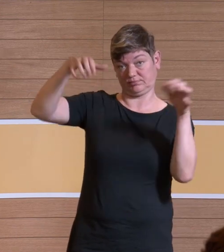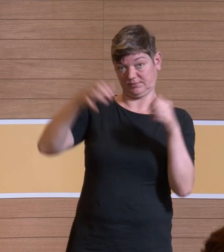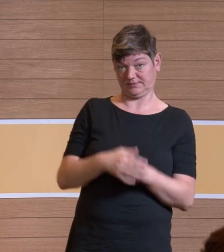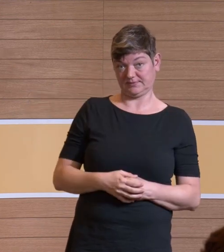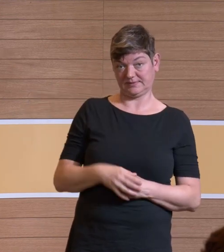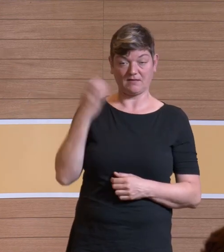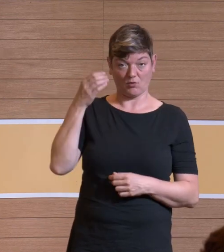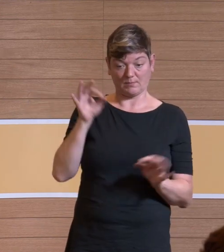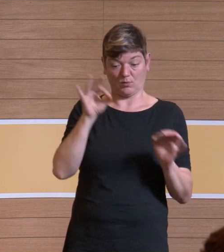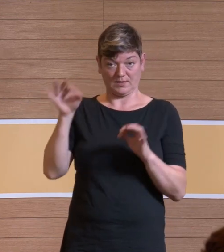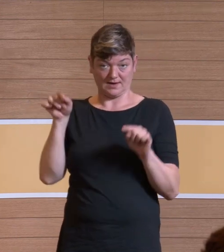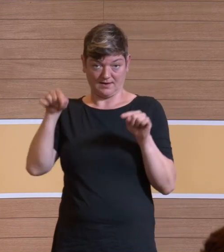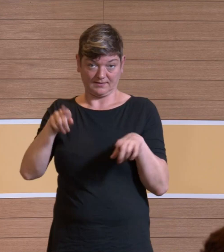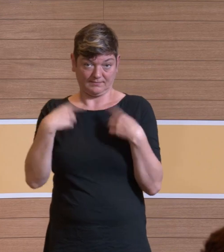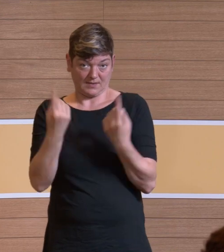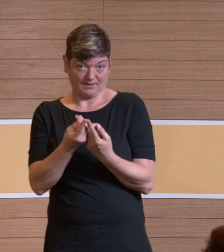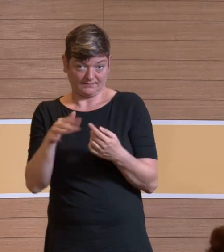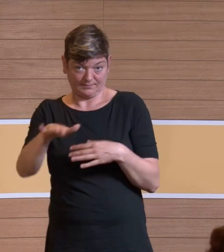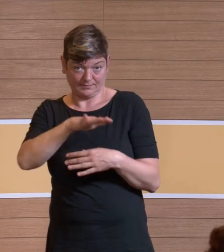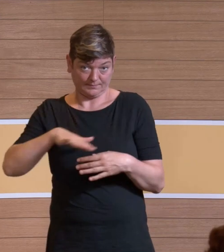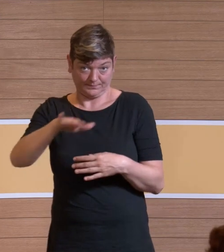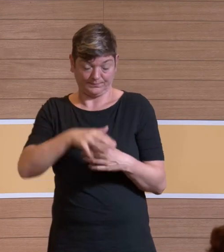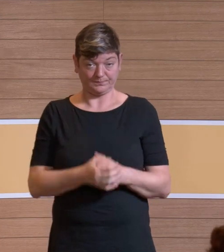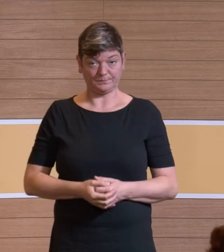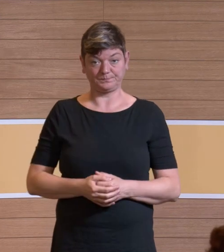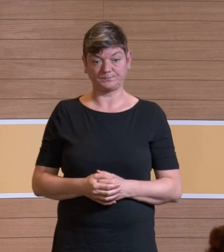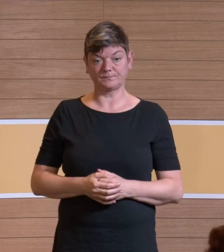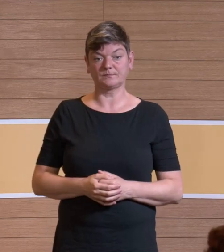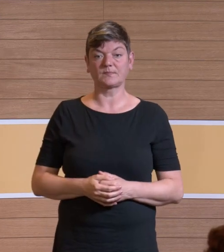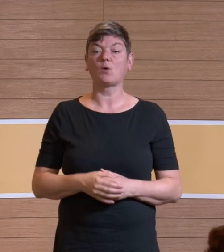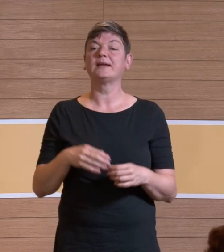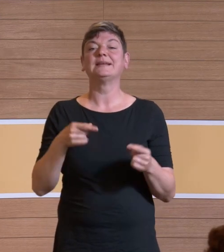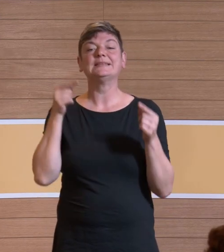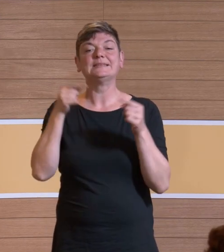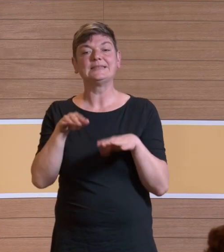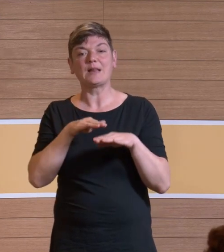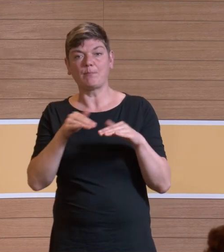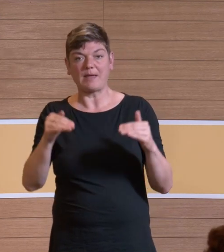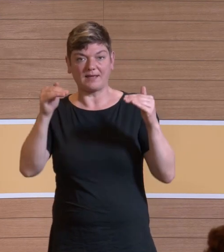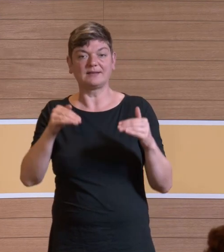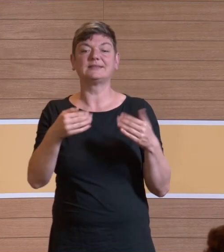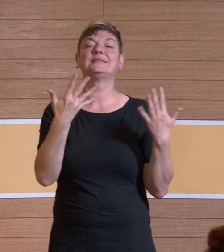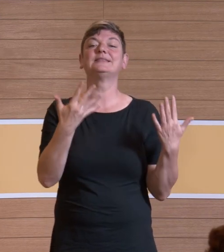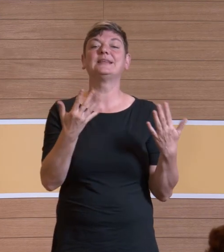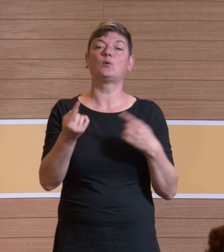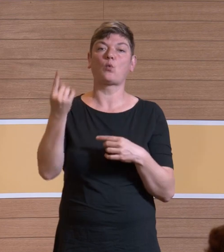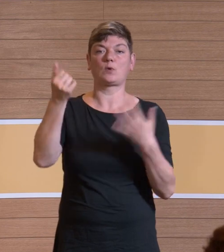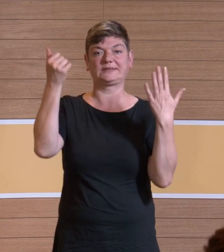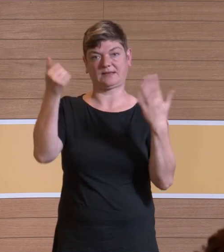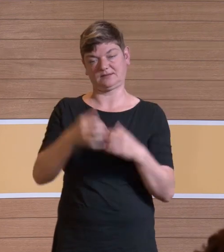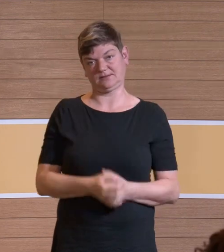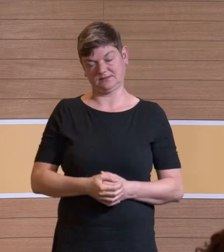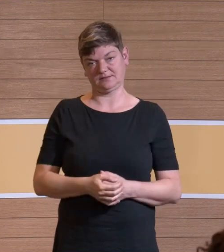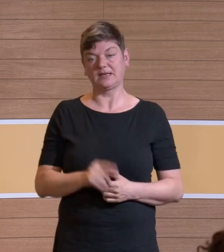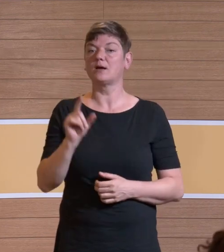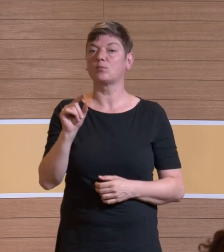haben, wo wir da sind. Ja, und der Basispegel, wo wir hin müssen, liegt bei 10 hoch 6. Jetzt logarithmisches Denken heißt,